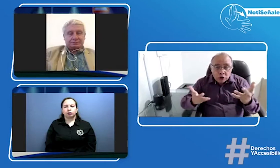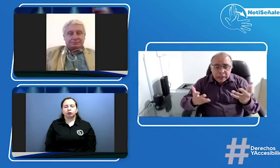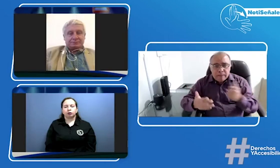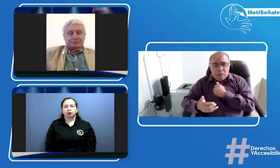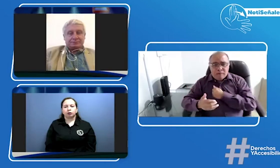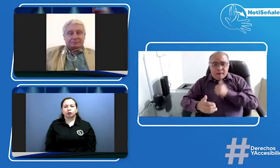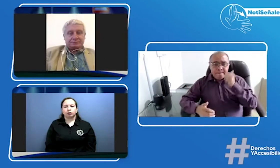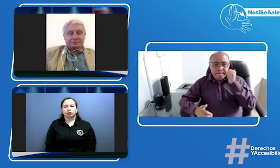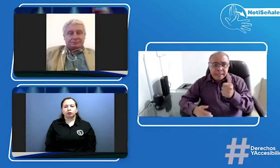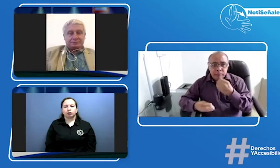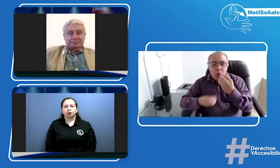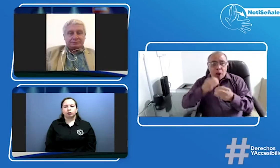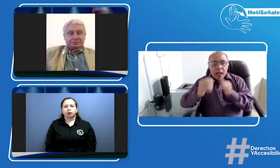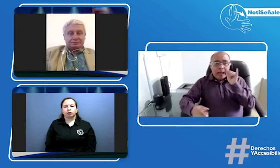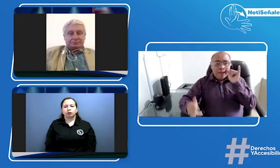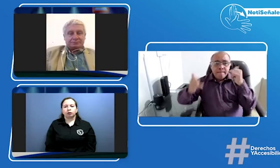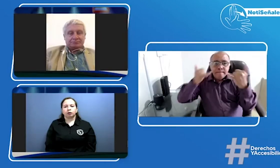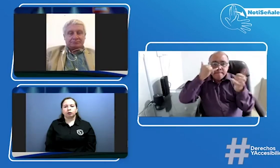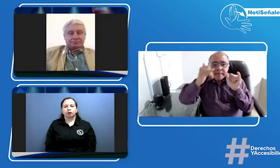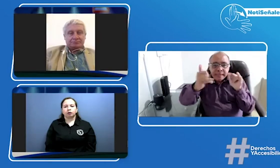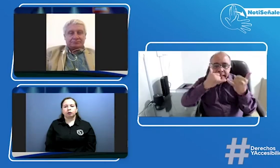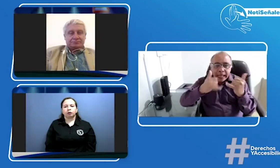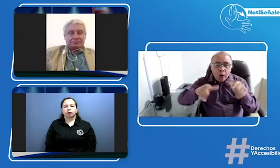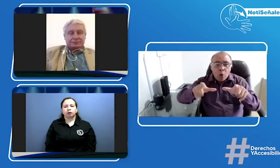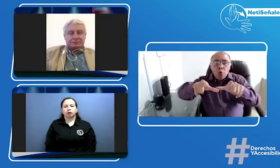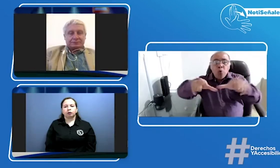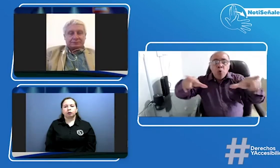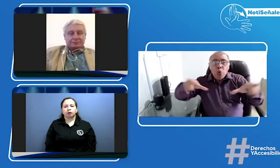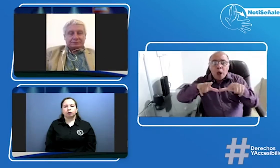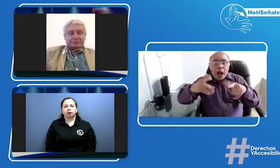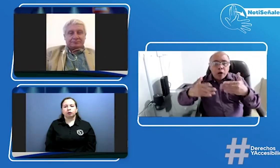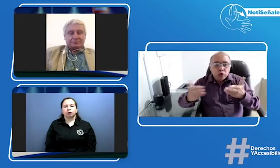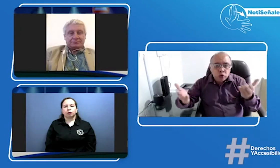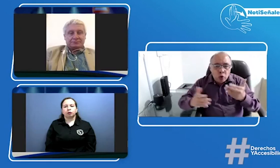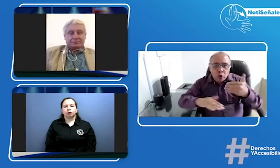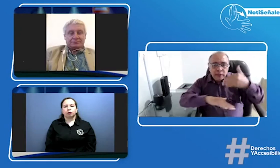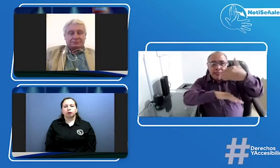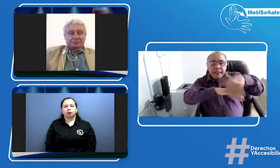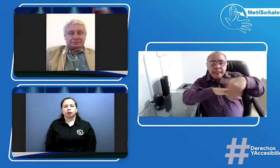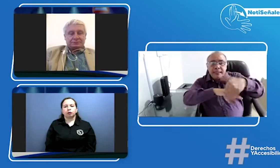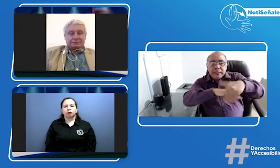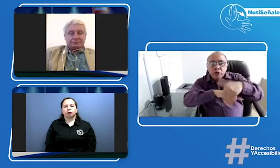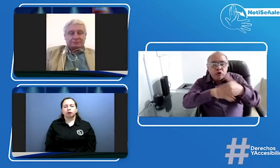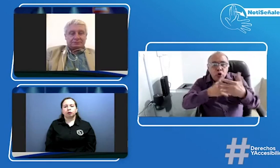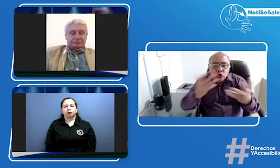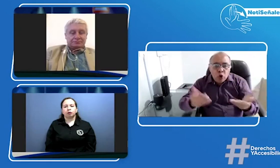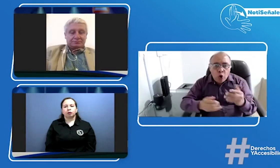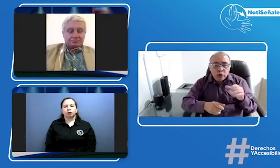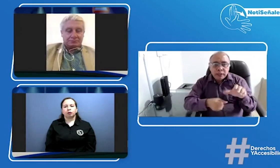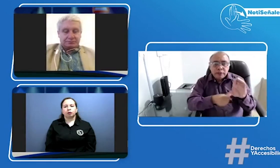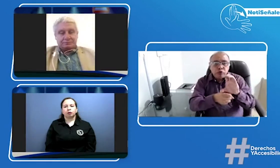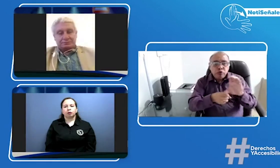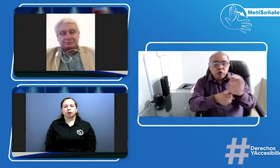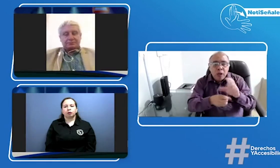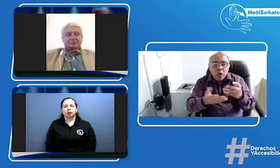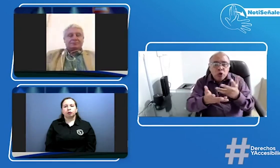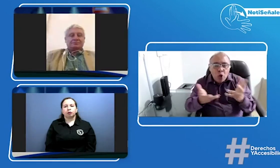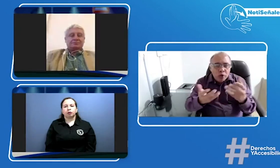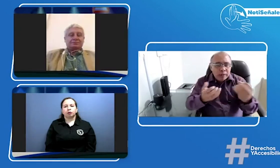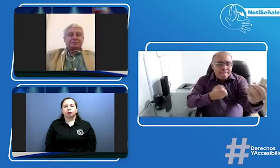están viendo que nos comenten todas esas situaciones que las documenten las graben digan dónde